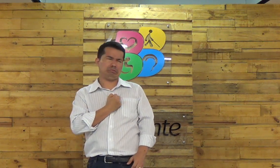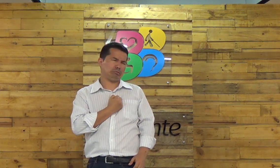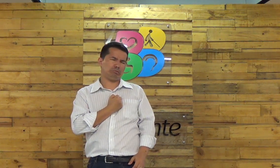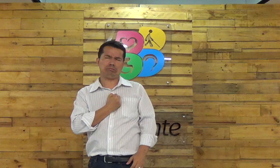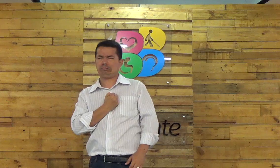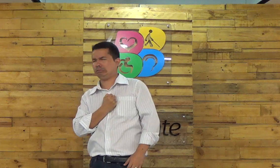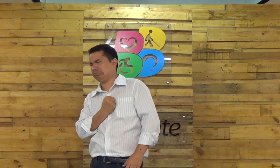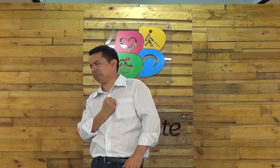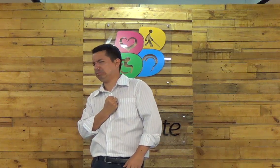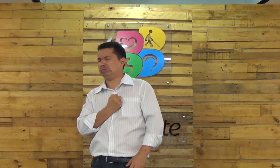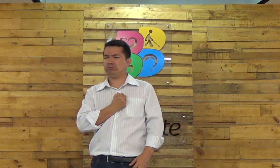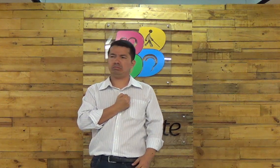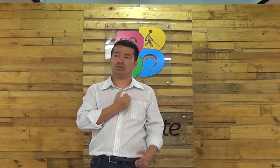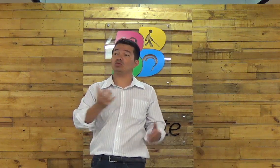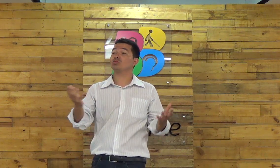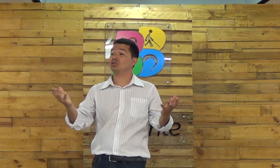mágoa atrofia